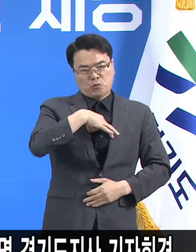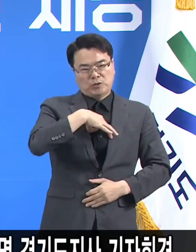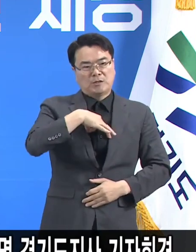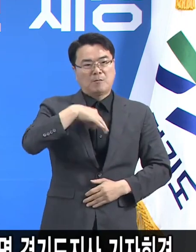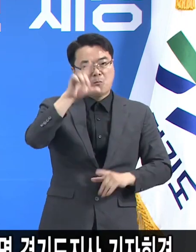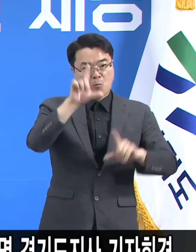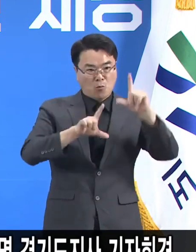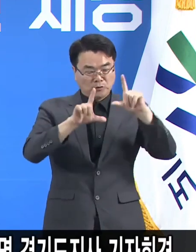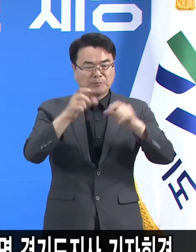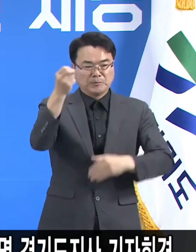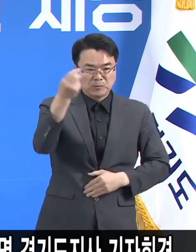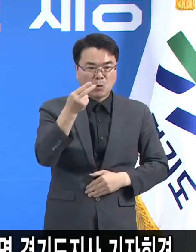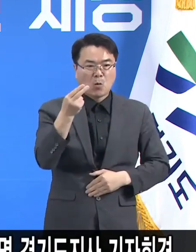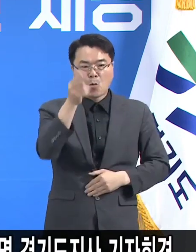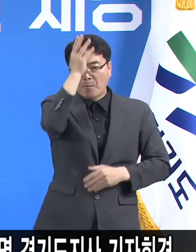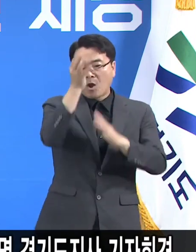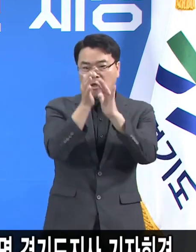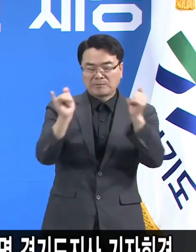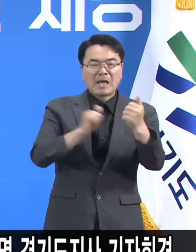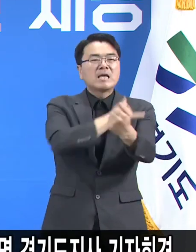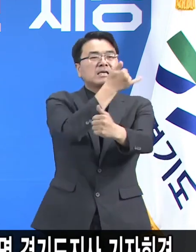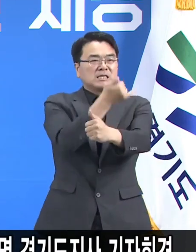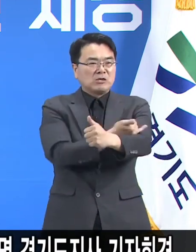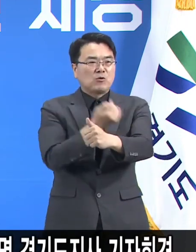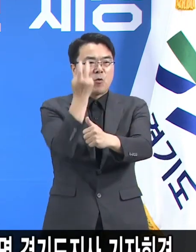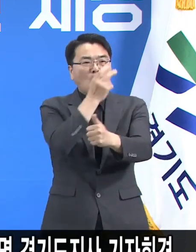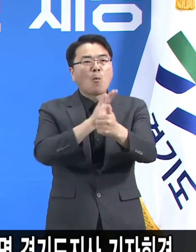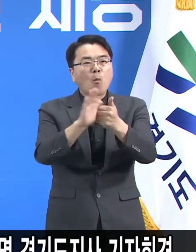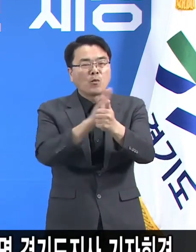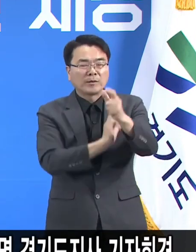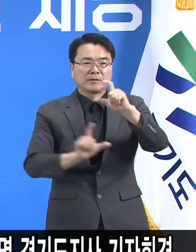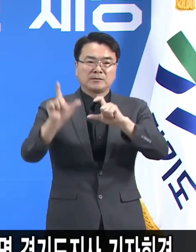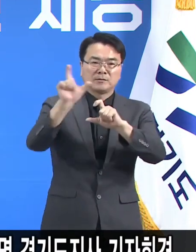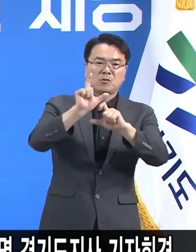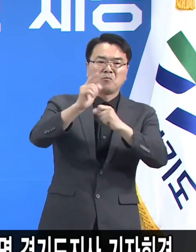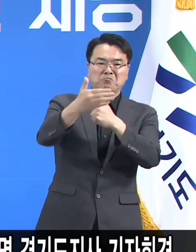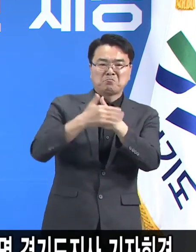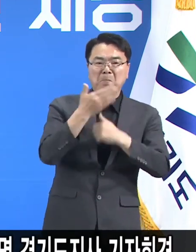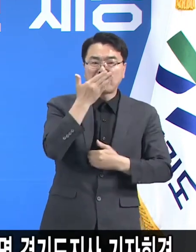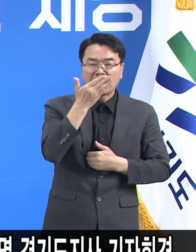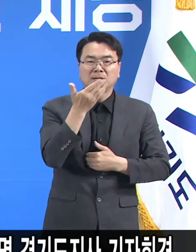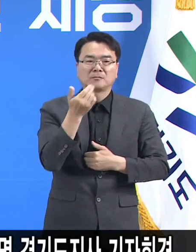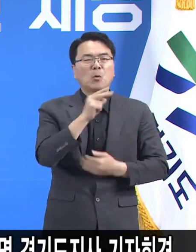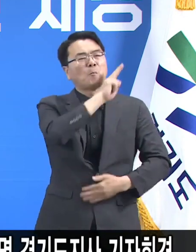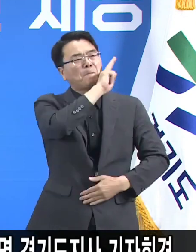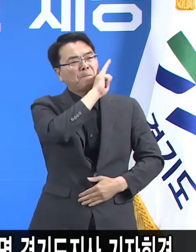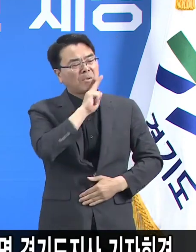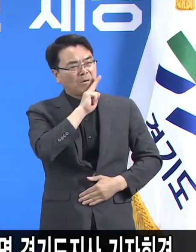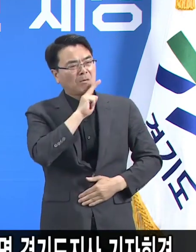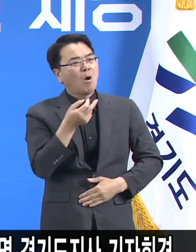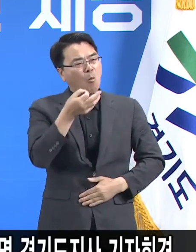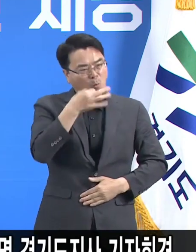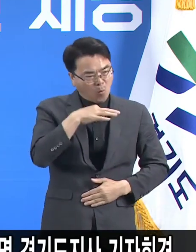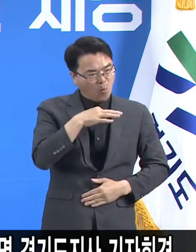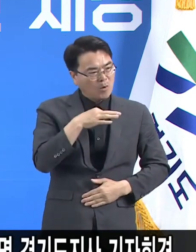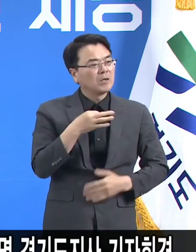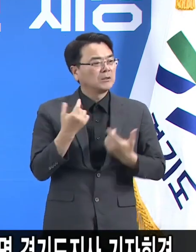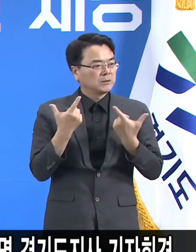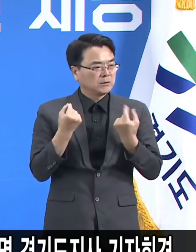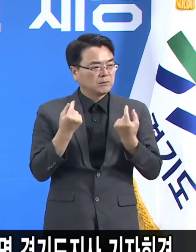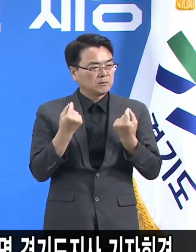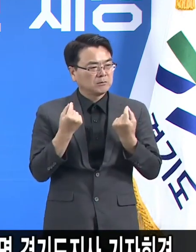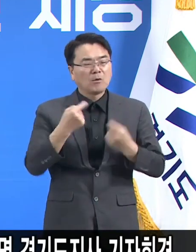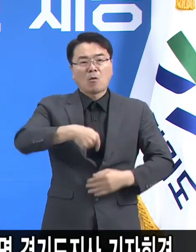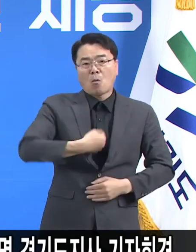환자의 인권 보장에도 더 도움되고 편의도 또 효율도 높은